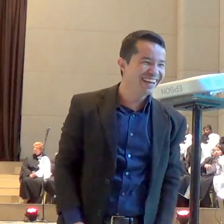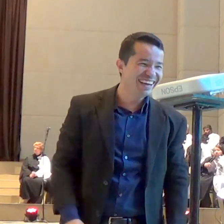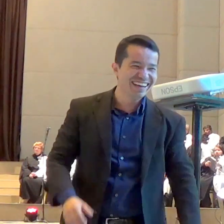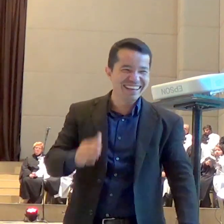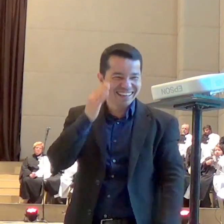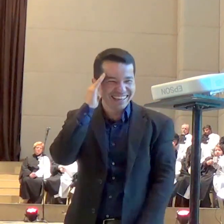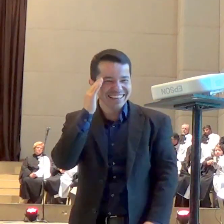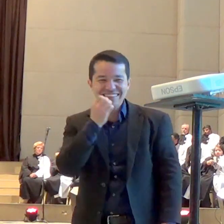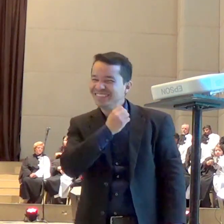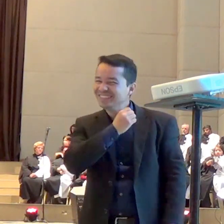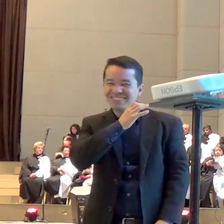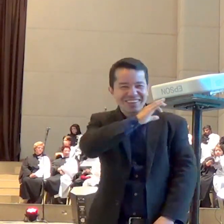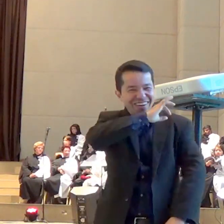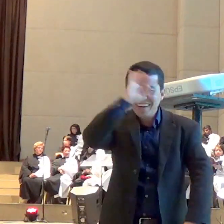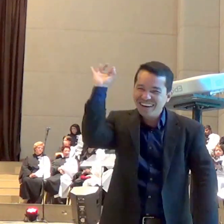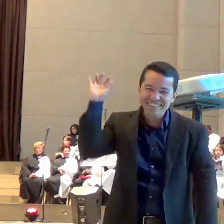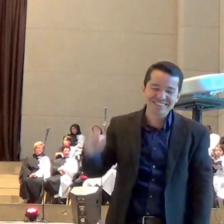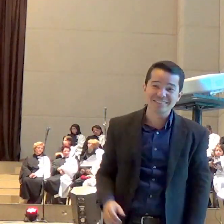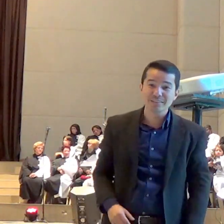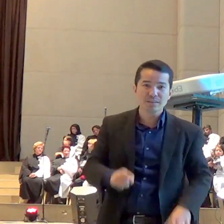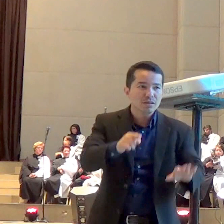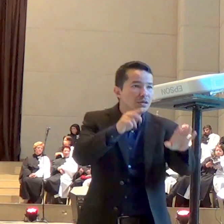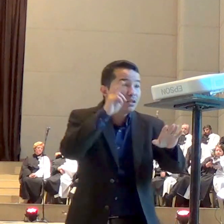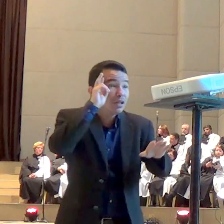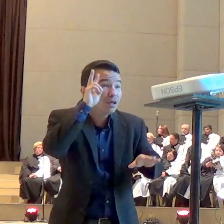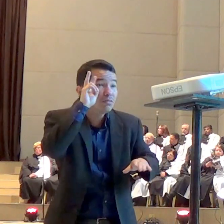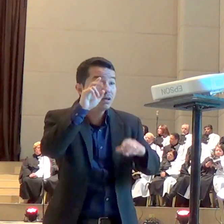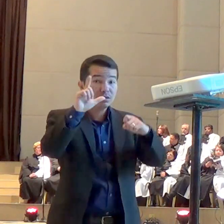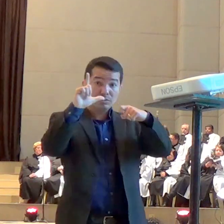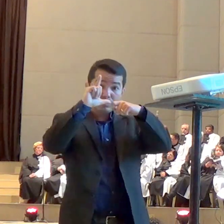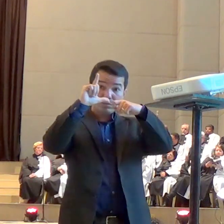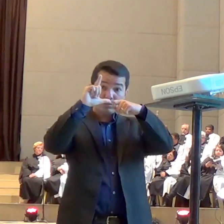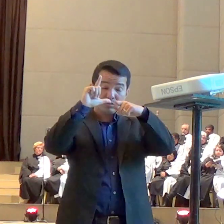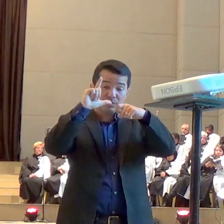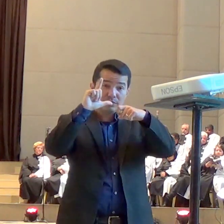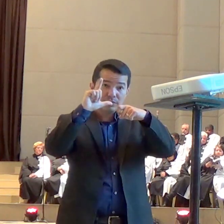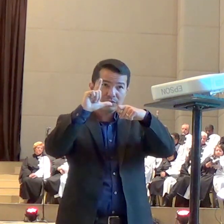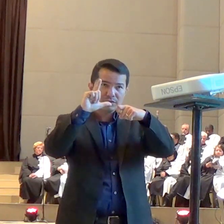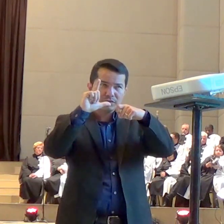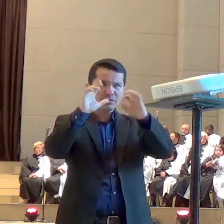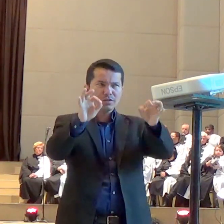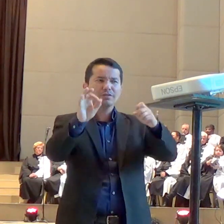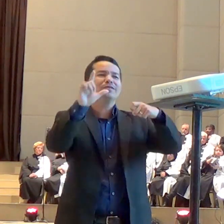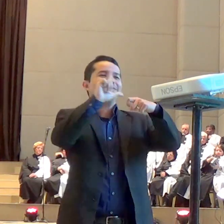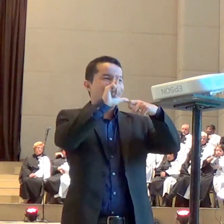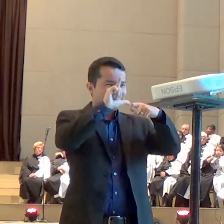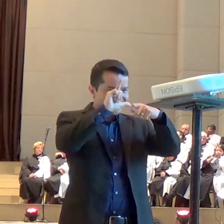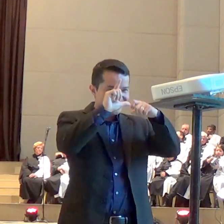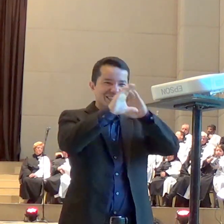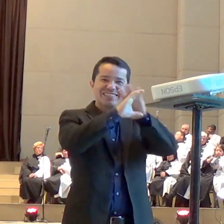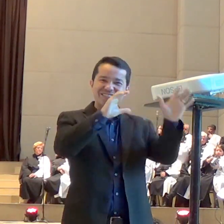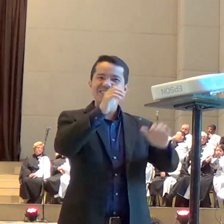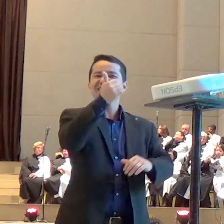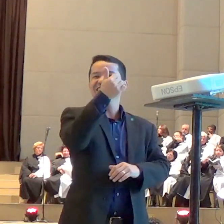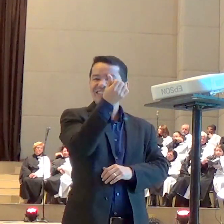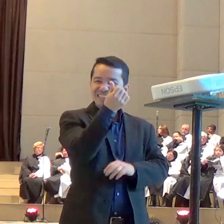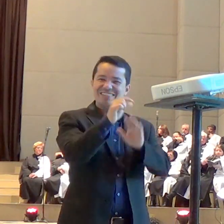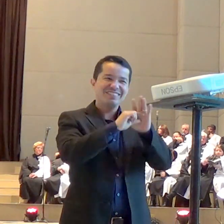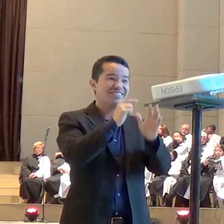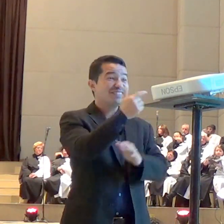chegou o dia em que o mendigo morreu e os anjos o levaram para junto de Abraão o rico também